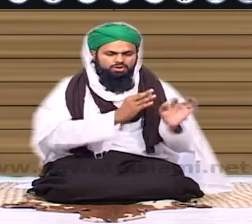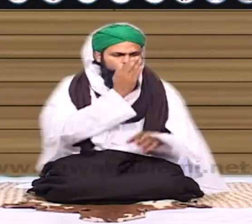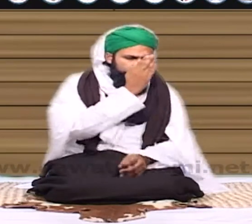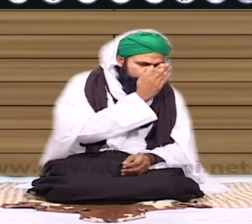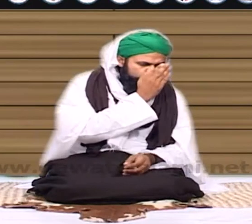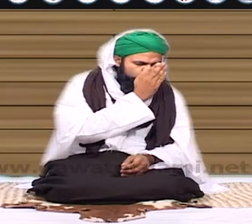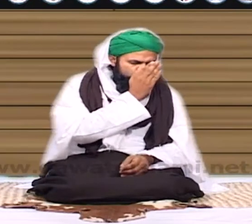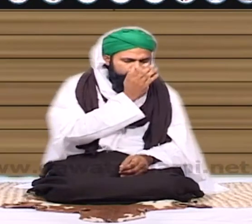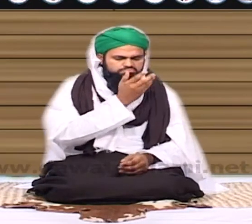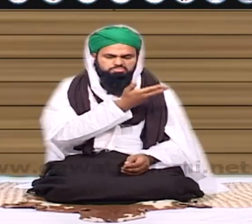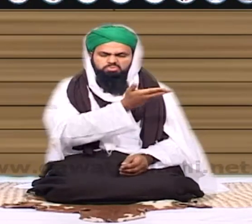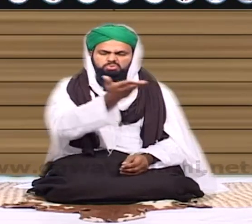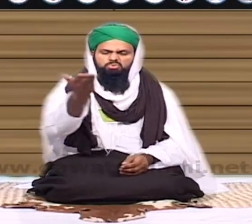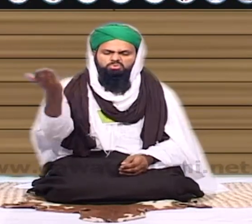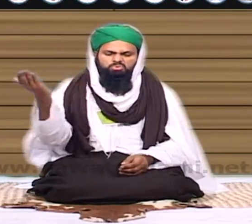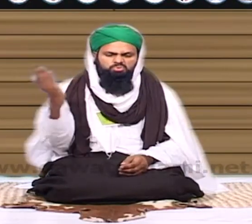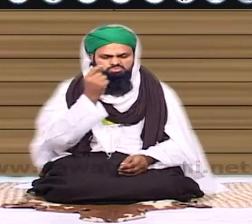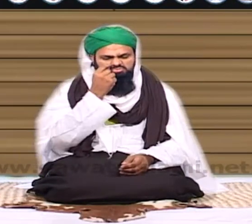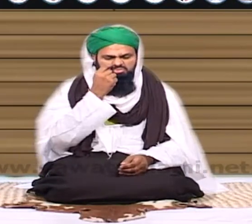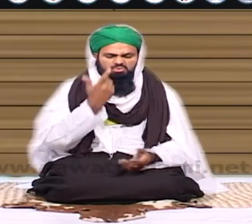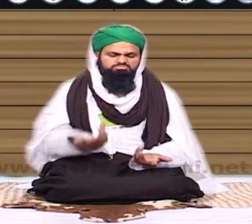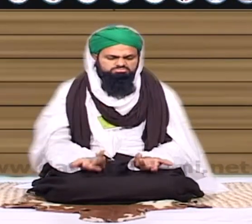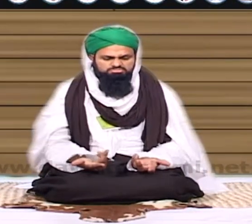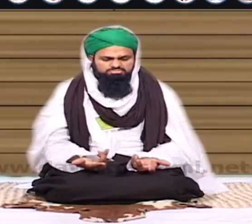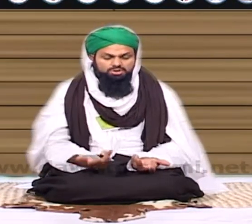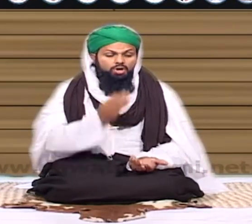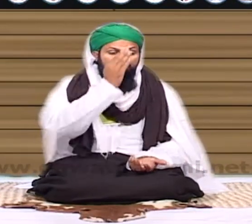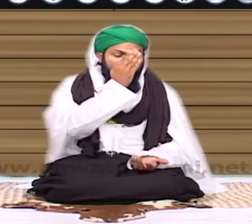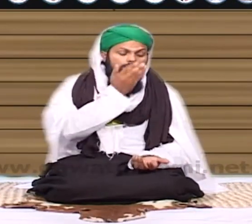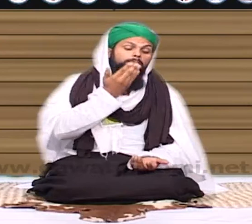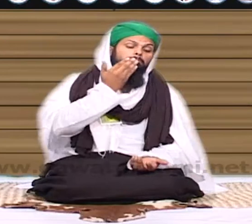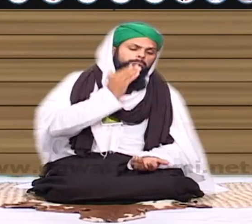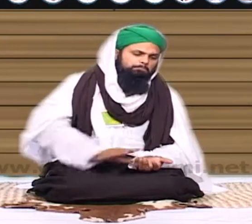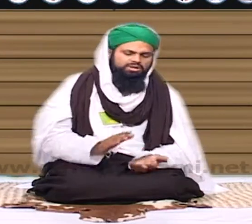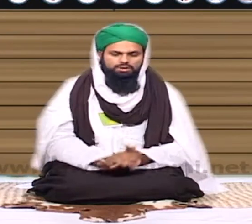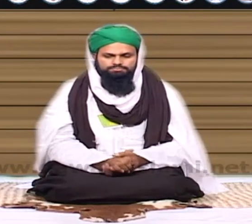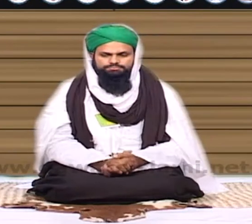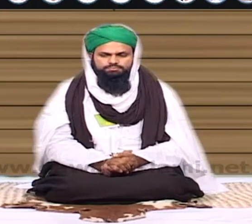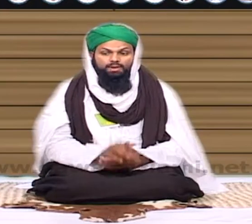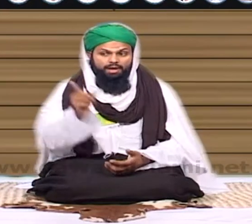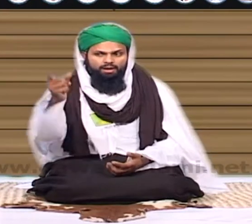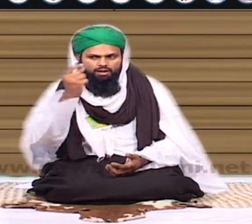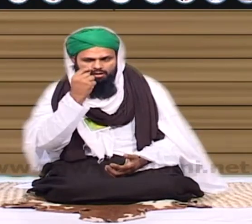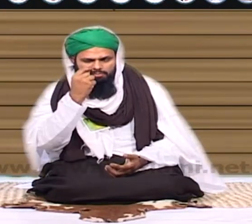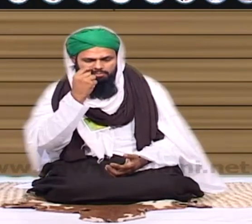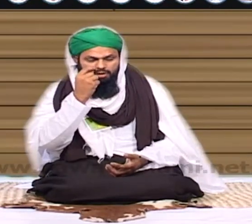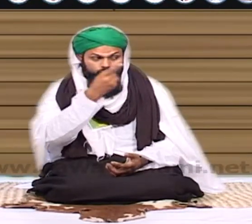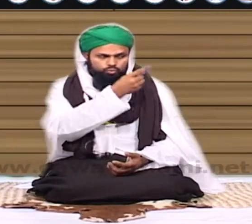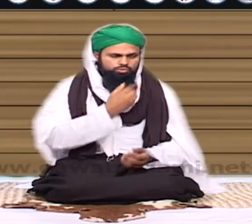چگلی چگلی عام بالکل آم چگلی کی تاریخ کیا ہے ایک کی بار